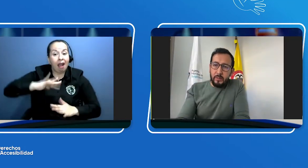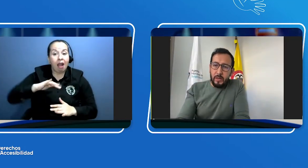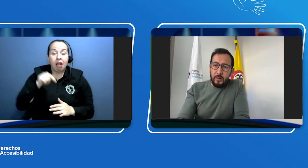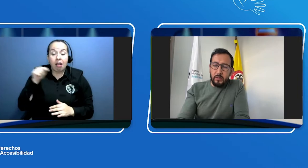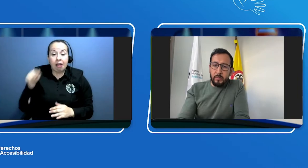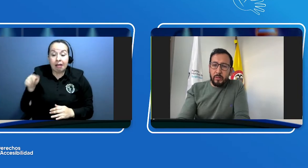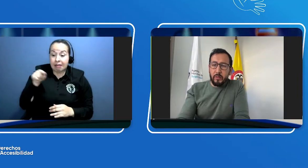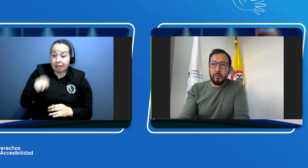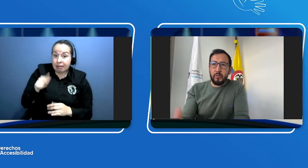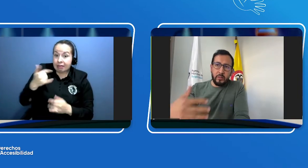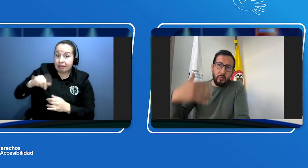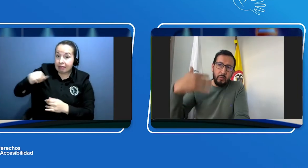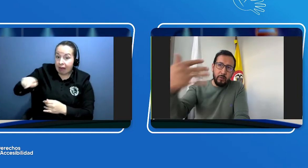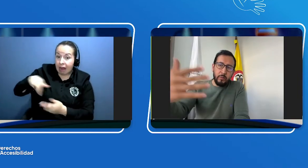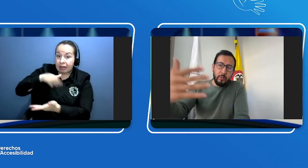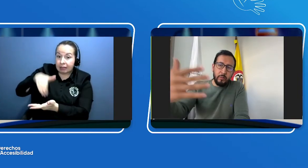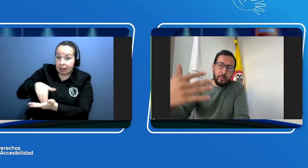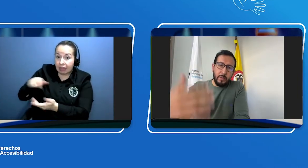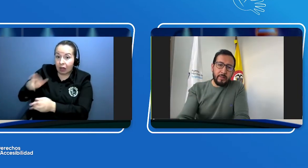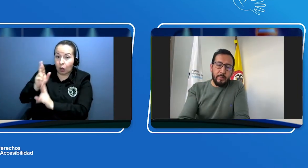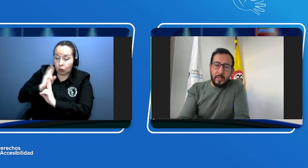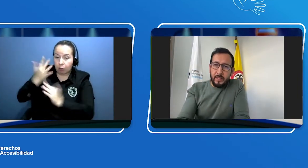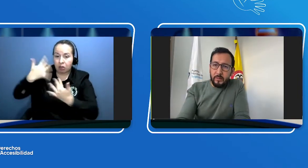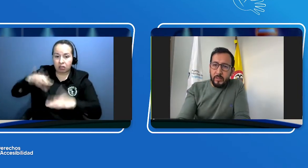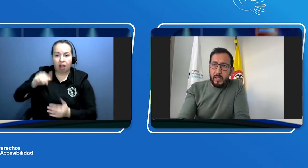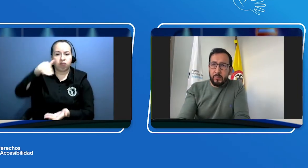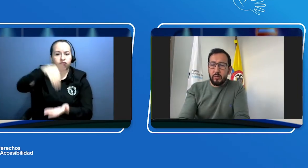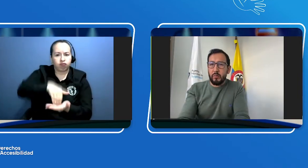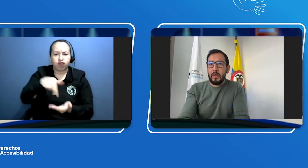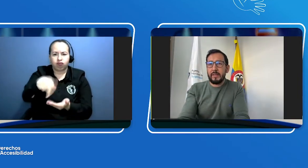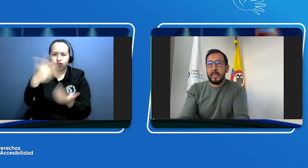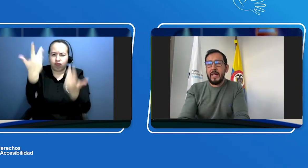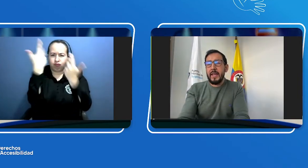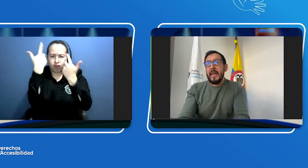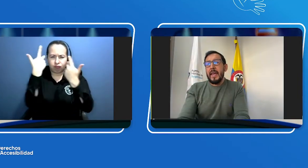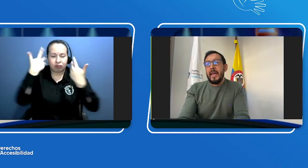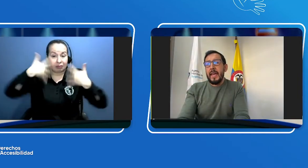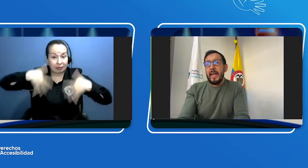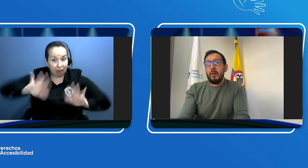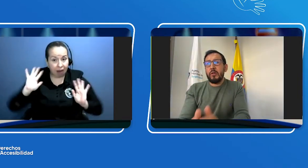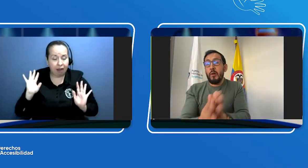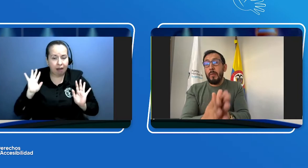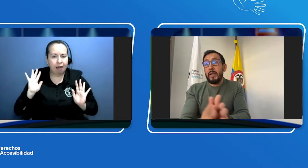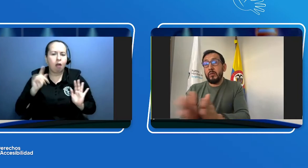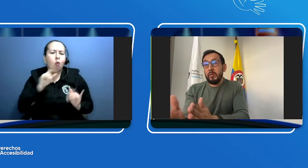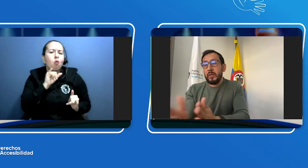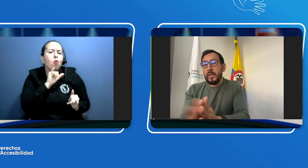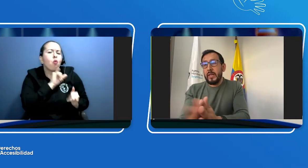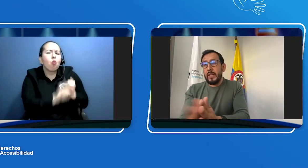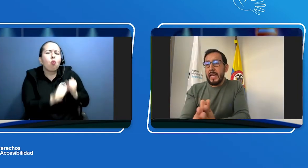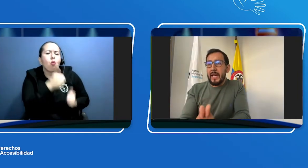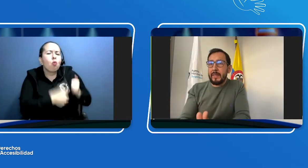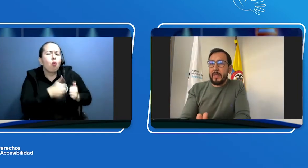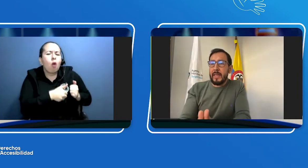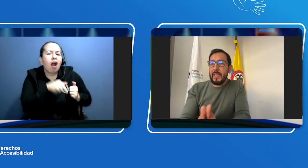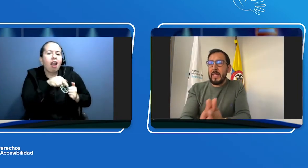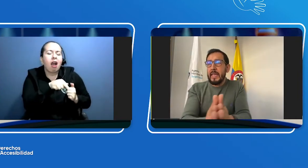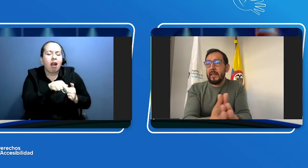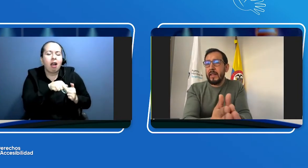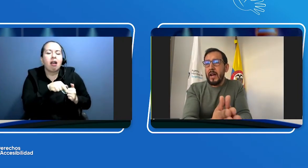reconocimiento de conductores, luego de pasar por el centro de enseñanza automovilística, el último paso será ir a un